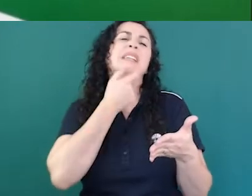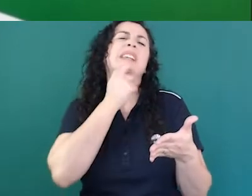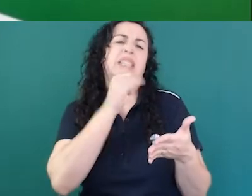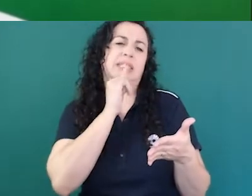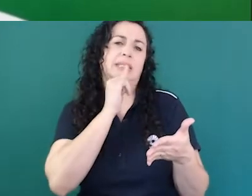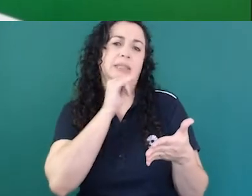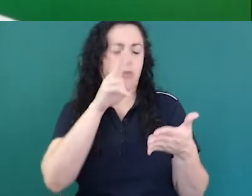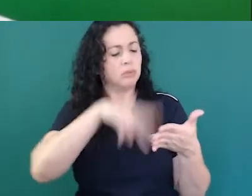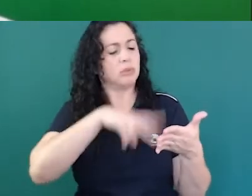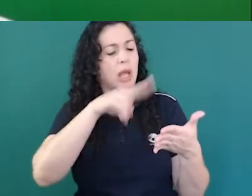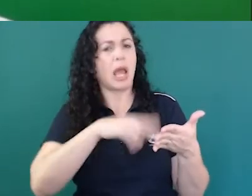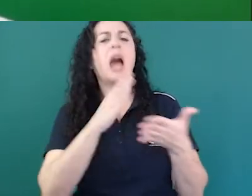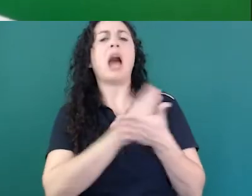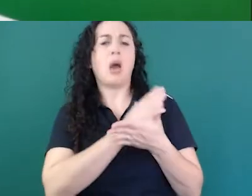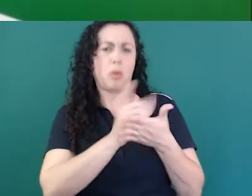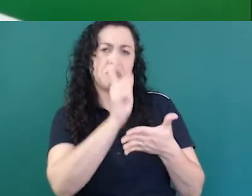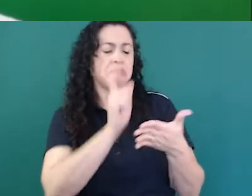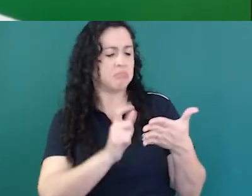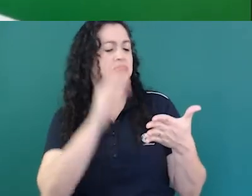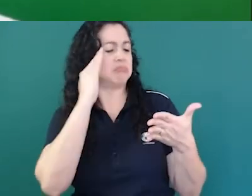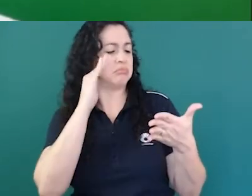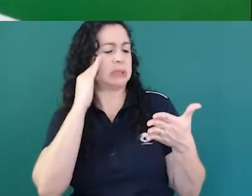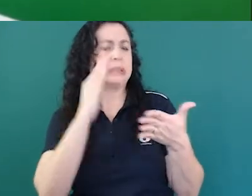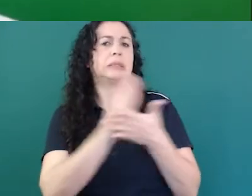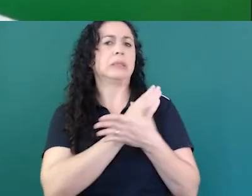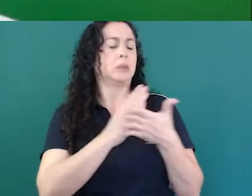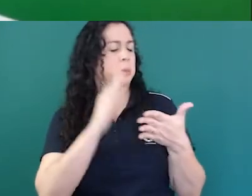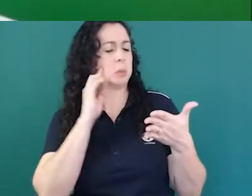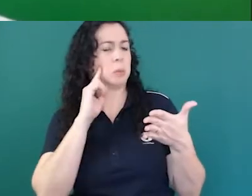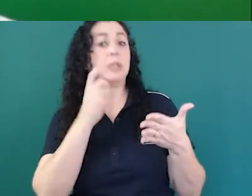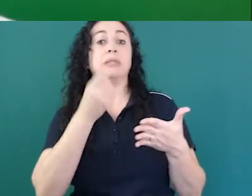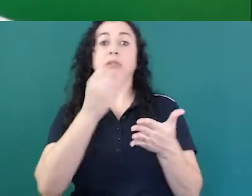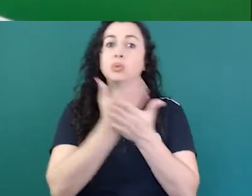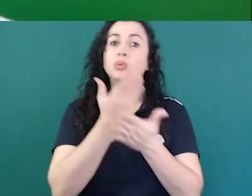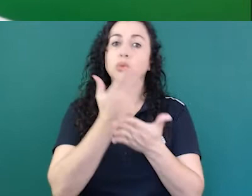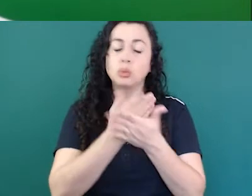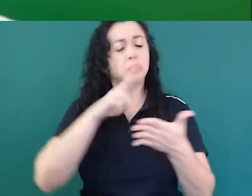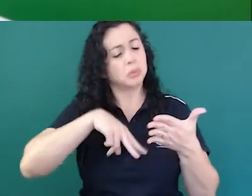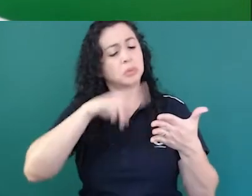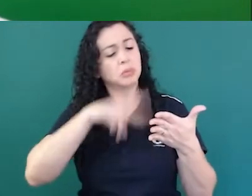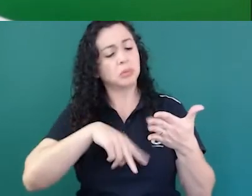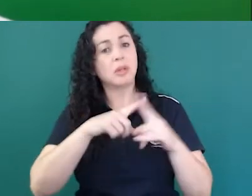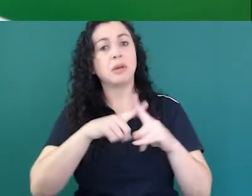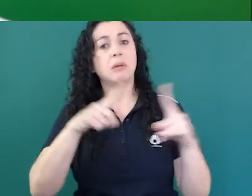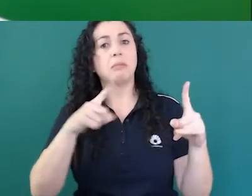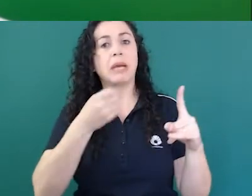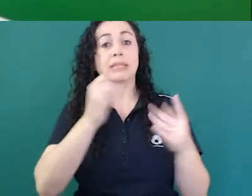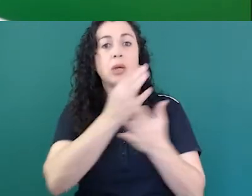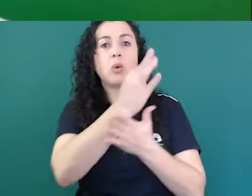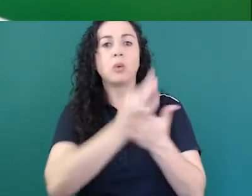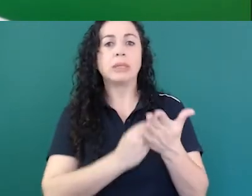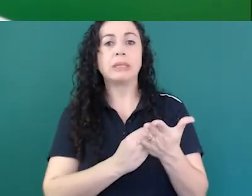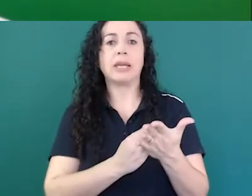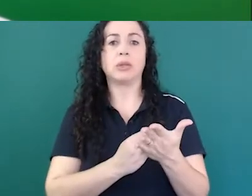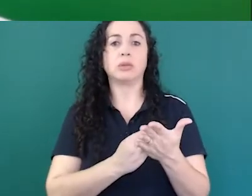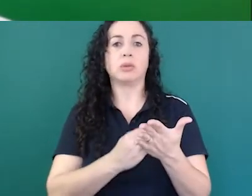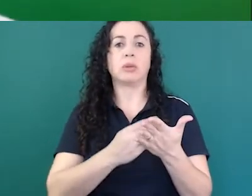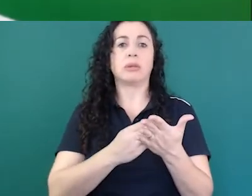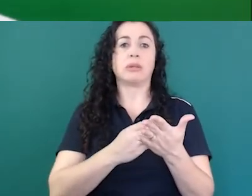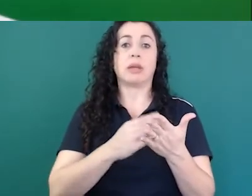estuda há uns bons anos certo ler mas seguramente um texto que você lê na sua língua na sua primeira língua na sua língua mãe e